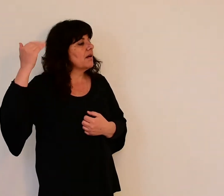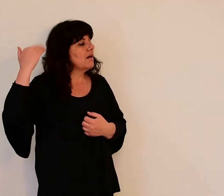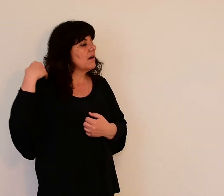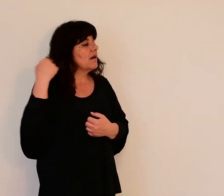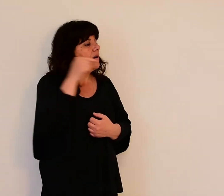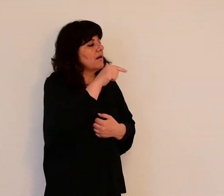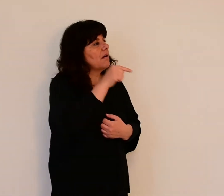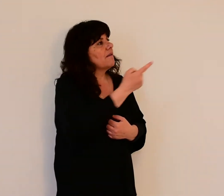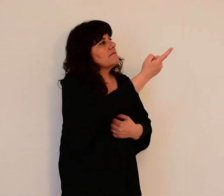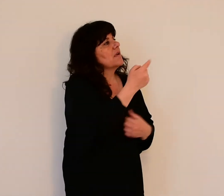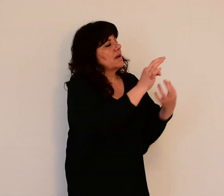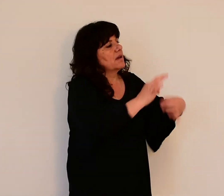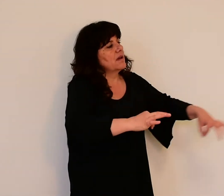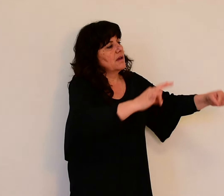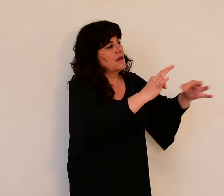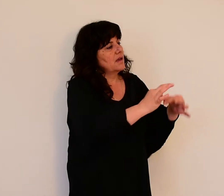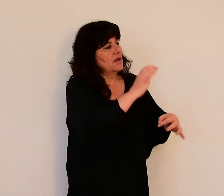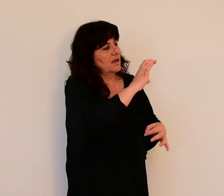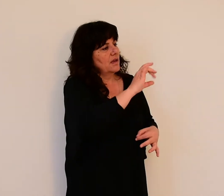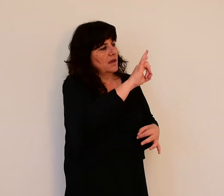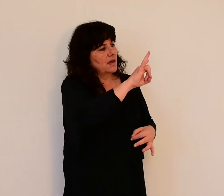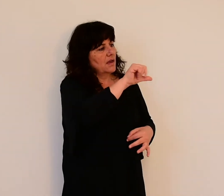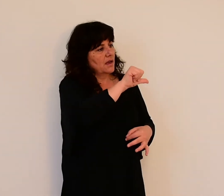pour te donner ce pays en héritage.